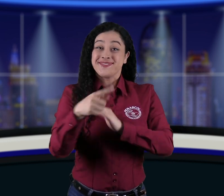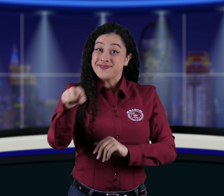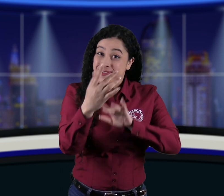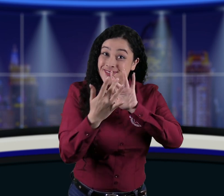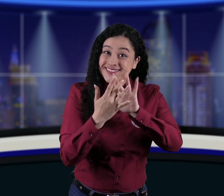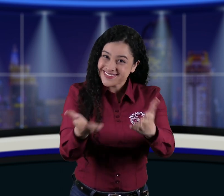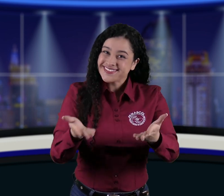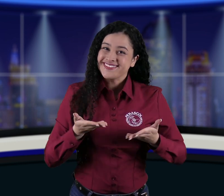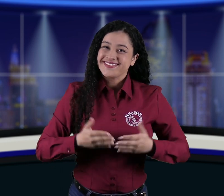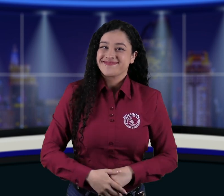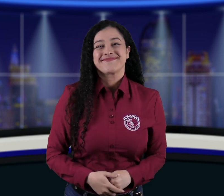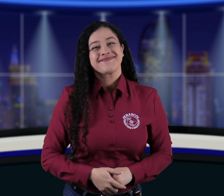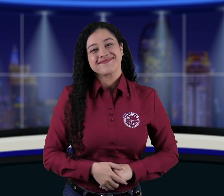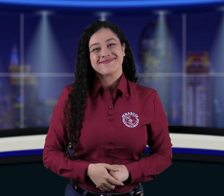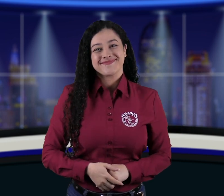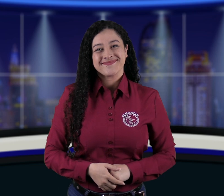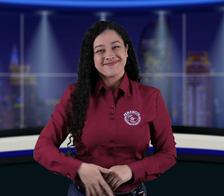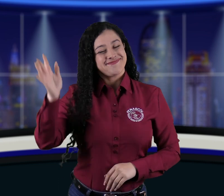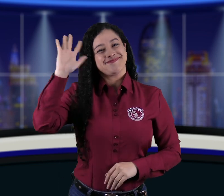nosotros! ¡Eres bienvenido! ¡Hasta pronto!